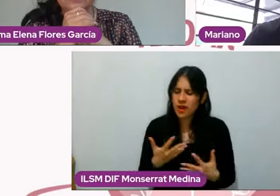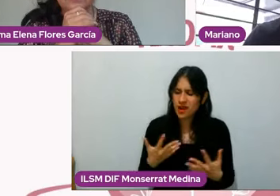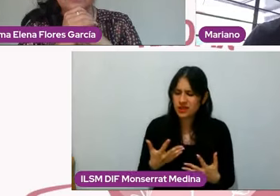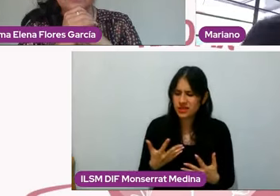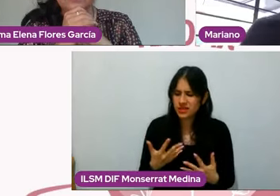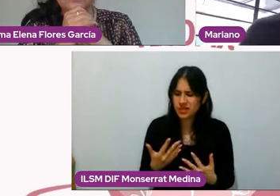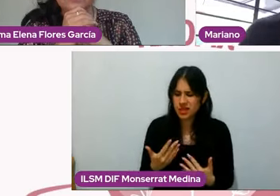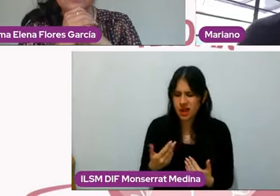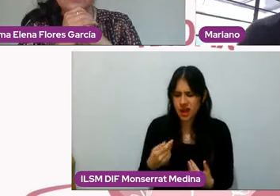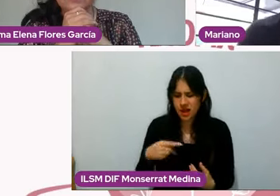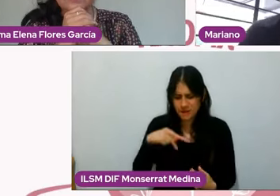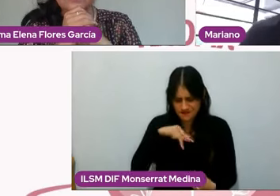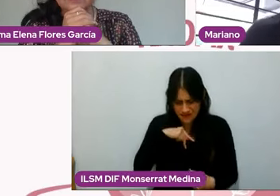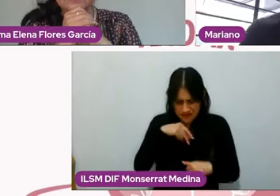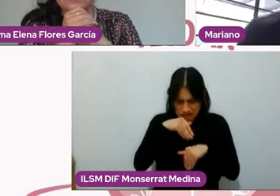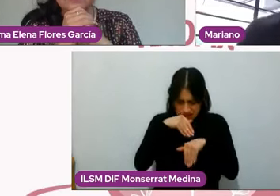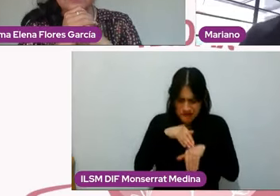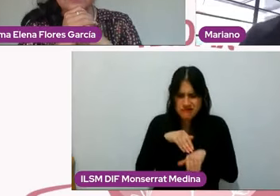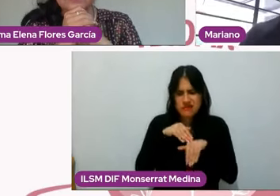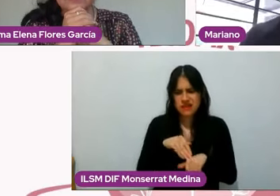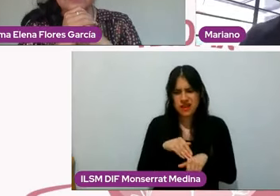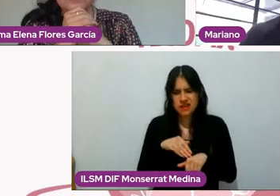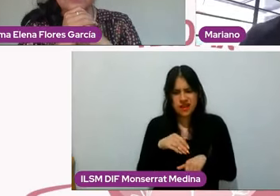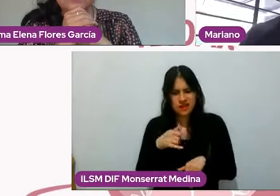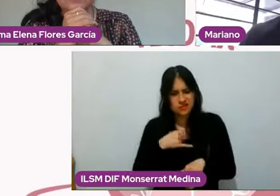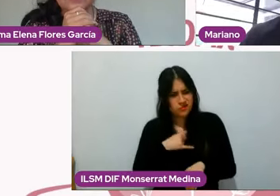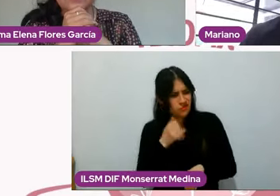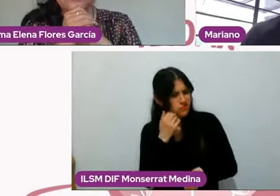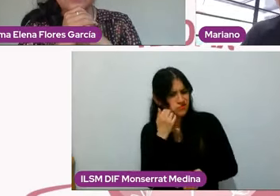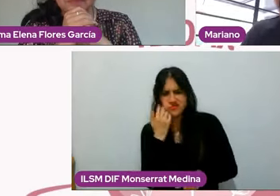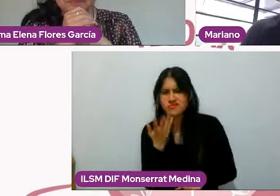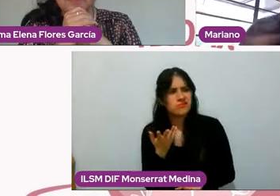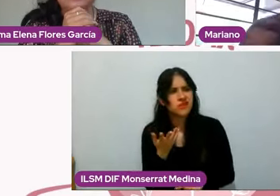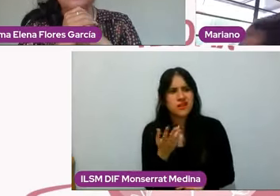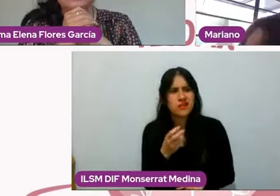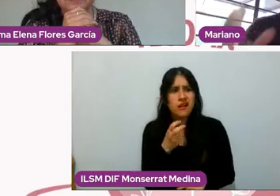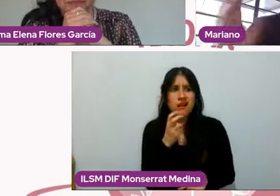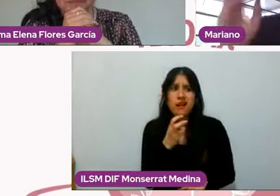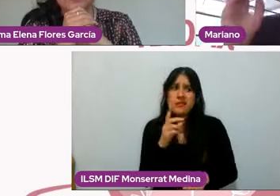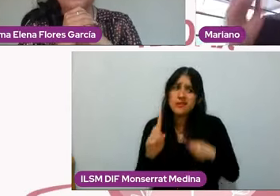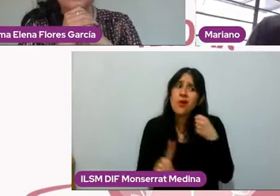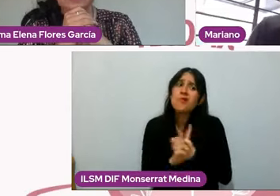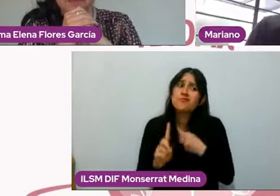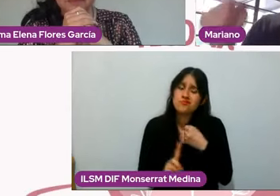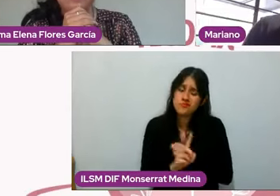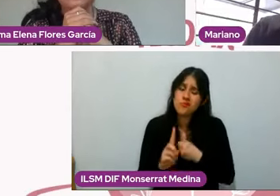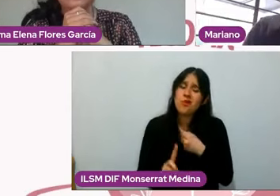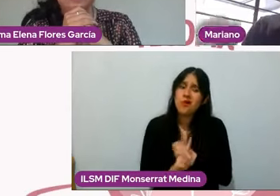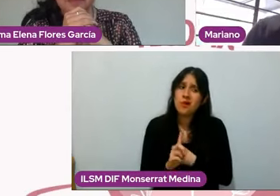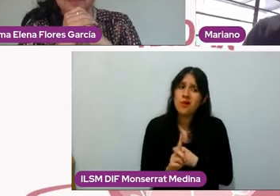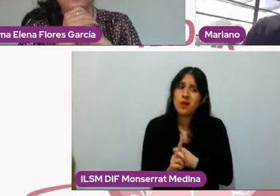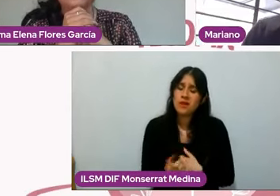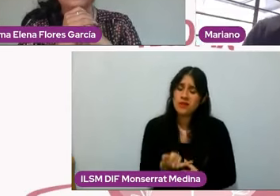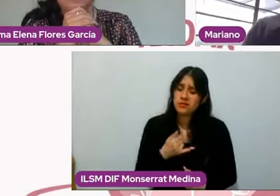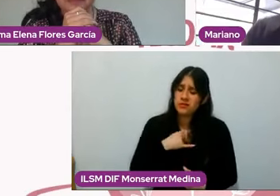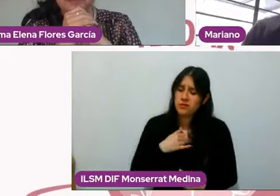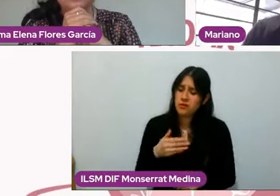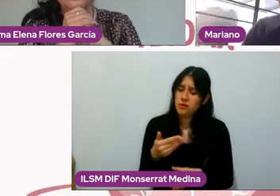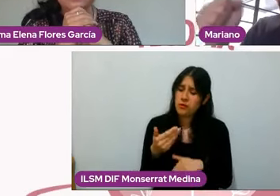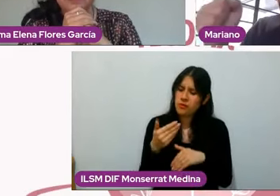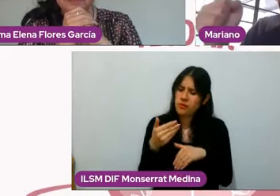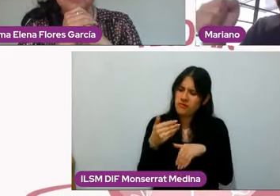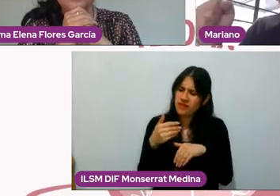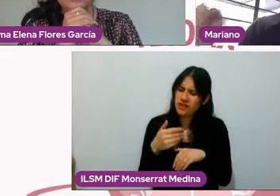en contra de mi verdadero deseo va a crear problemas. No hay, no hay, si yo me obligo a estar con una